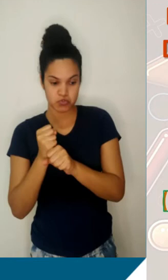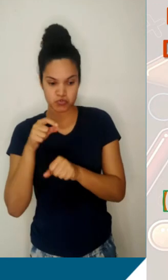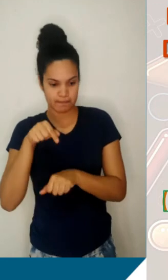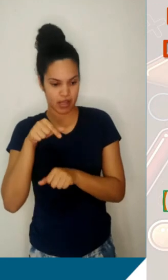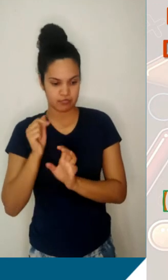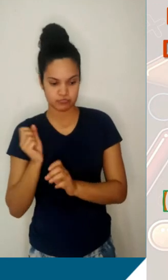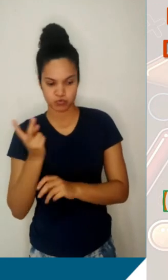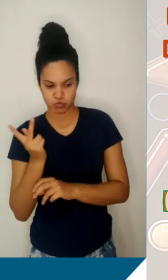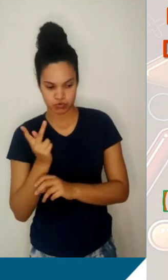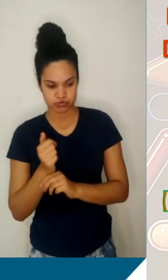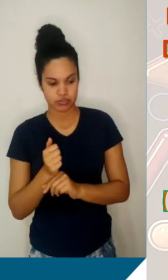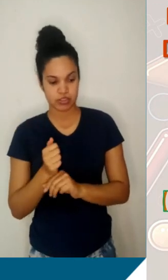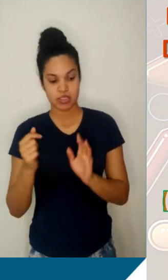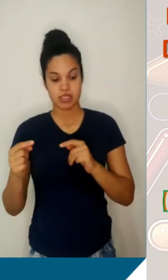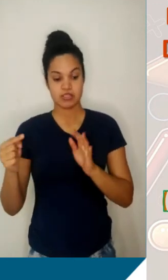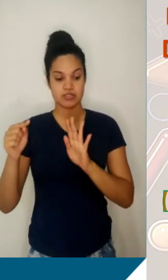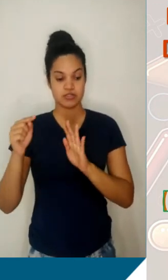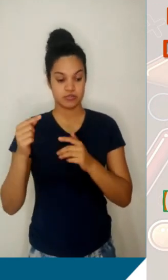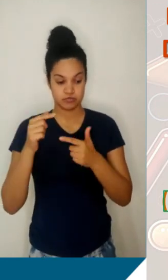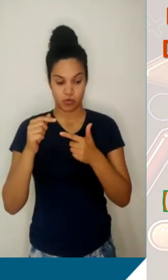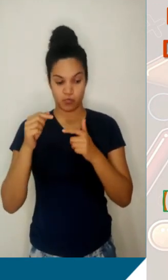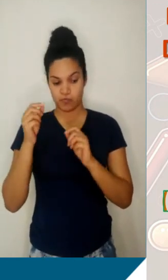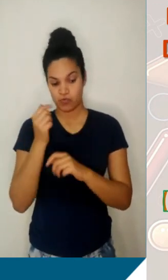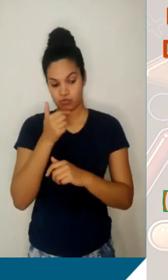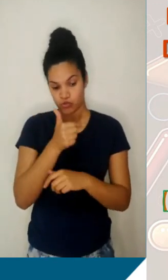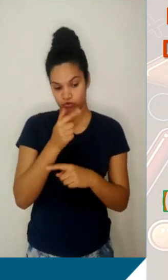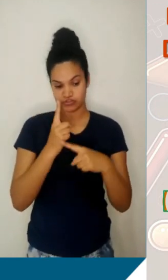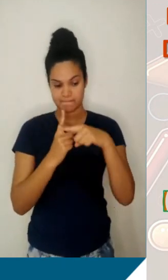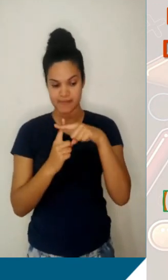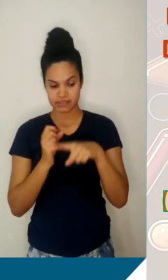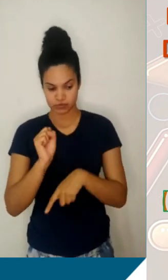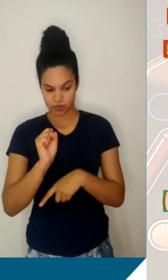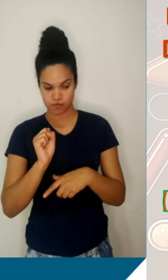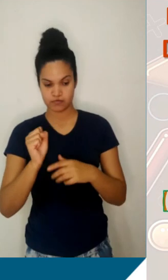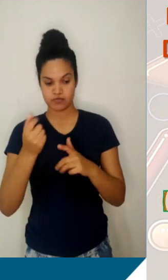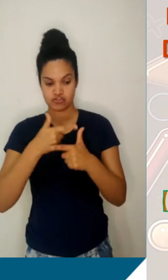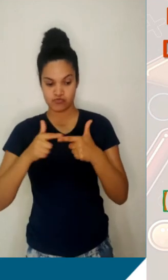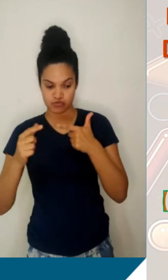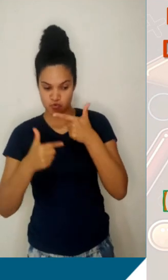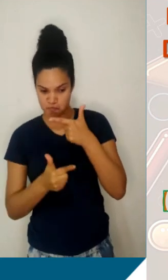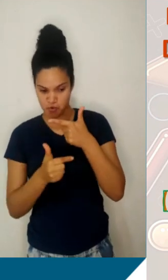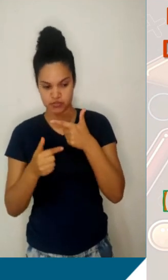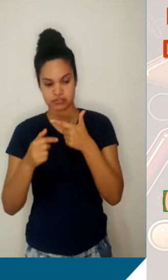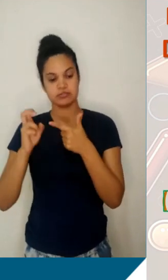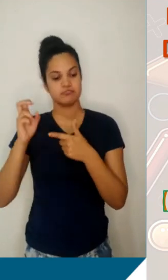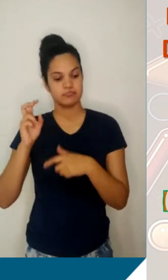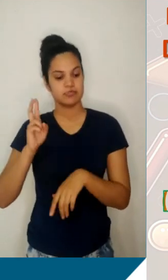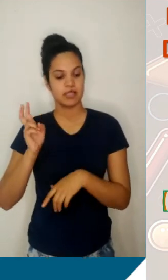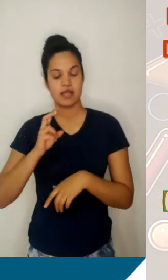somar esses dois elementos e dividir por 2. 2 mais 8, dividido por 2 é igual a 5. A gente obteve o termo central